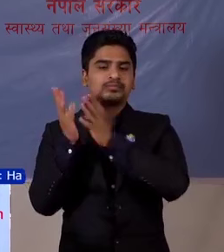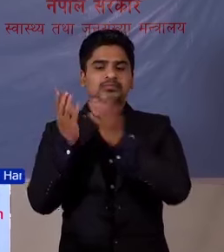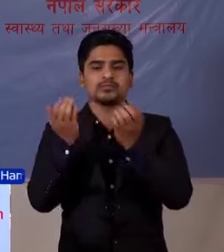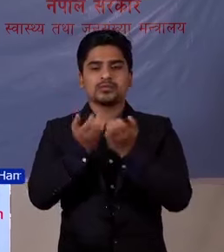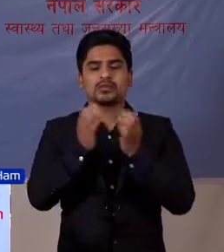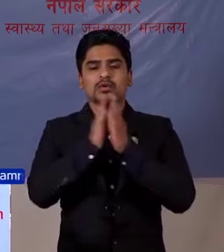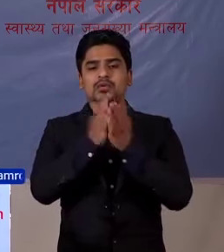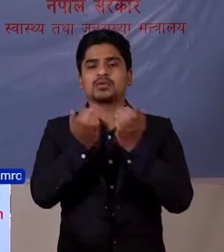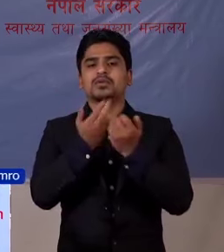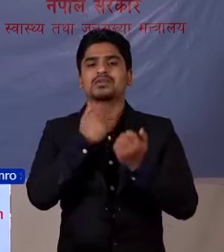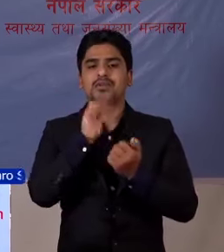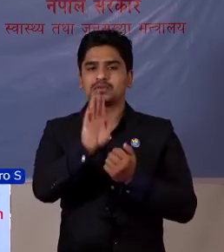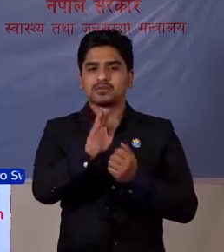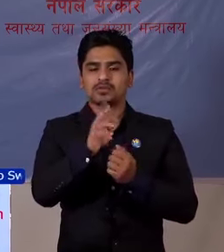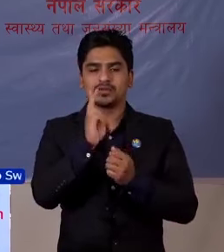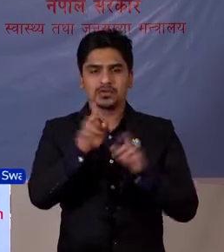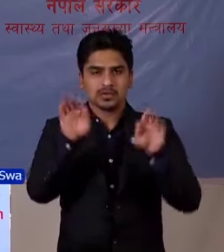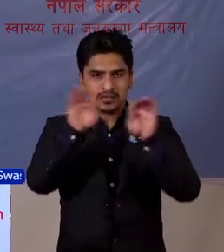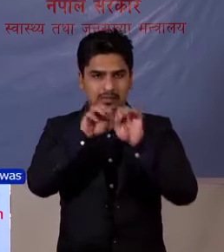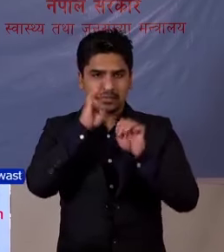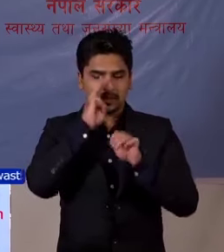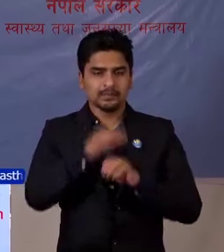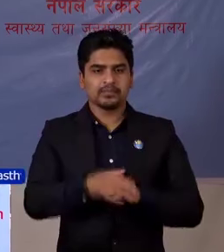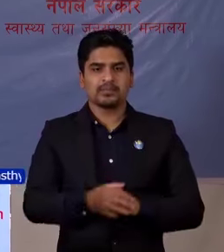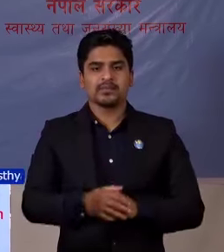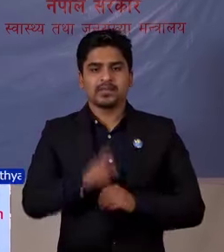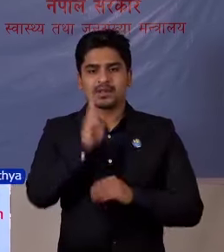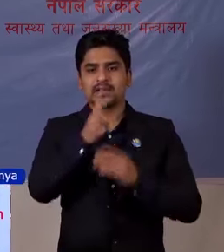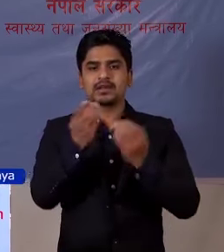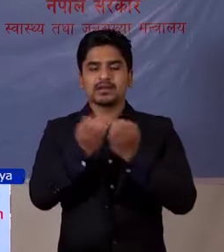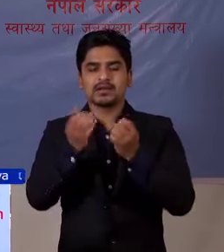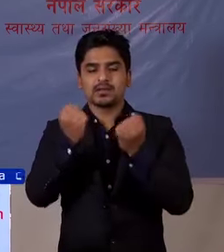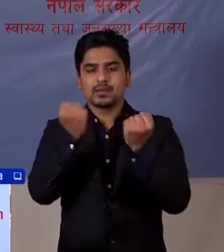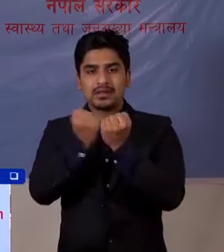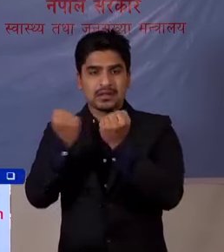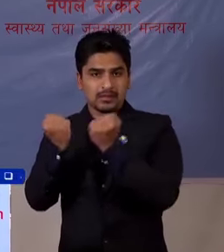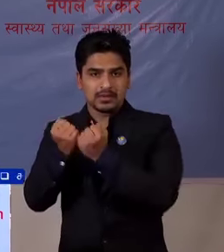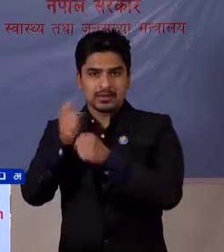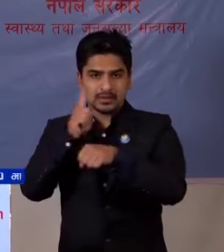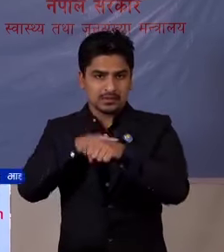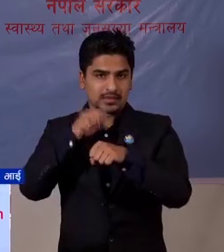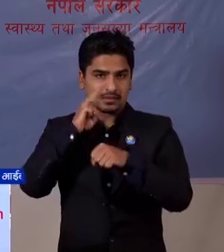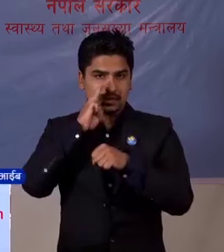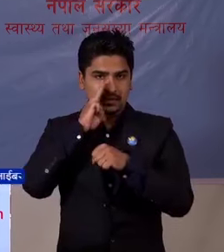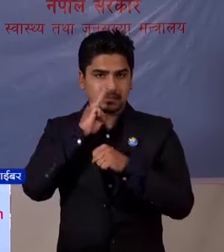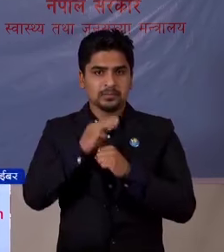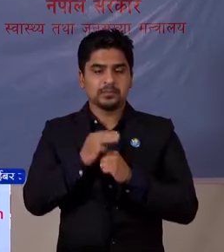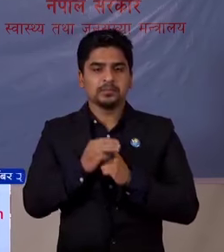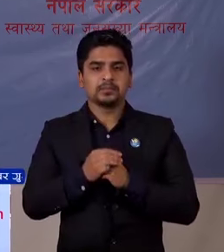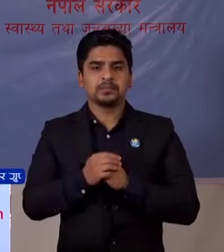लागे आमी अनुरोदपनी करना चाहां छो, यो संबंध मा, तेसे गरी यो लगडाउन को समय मा,